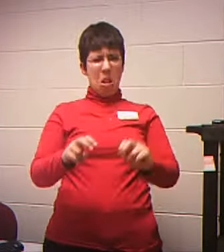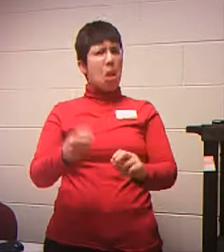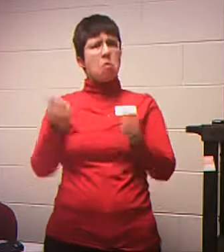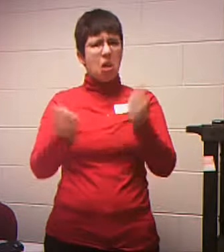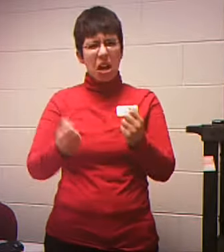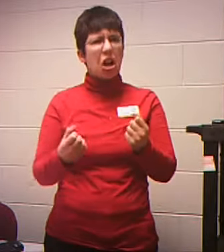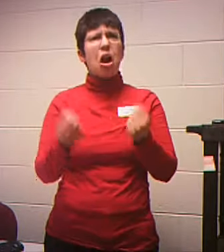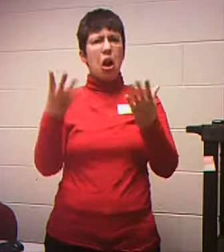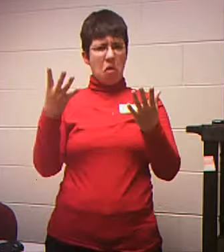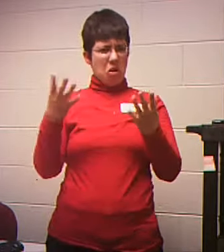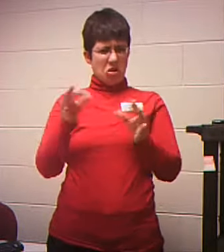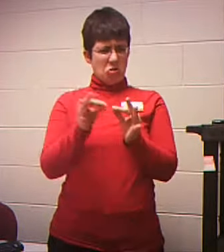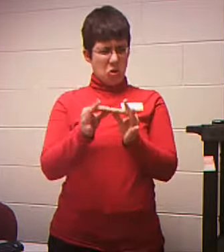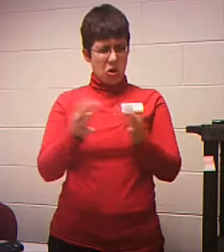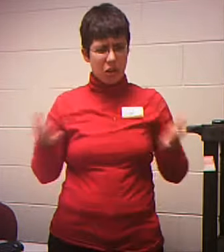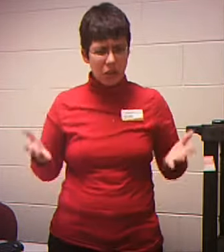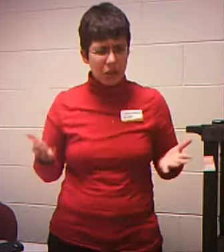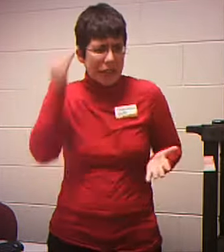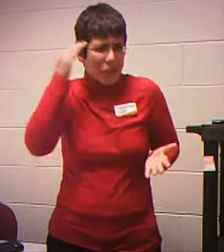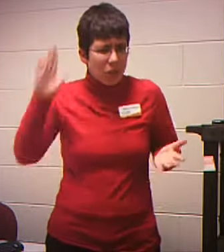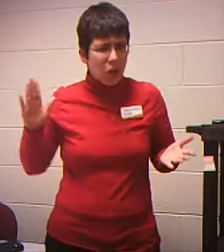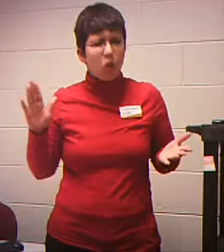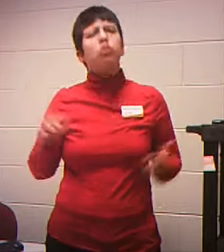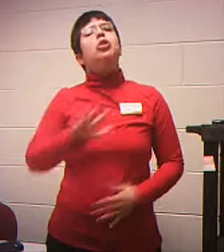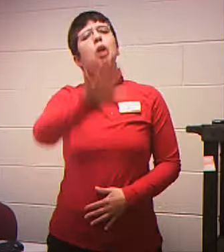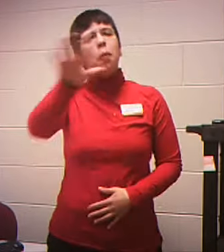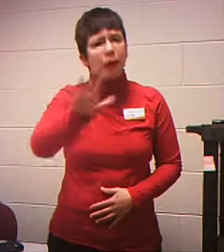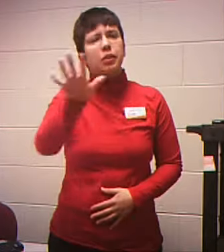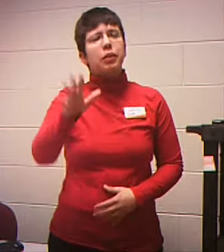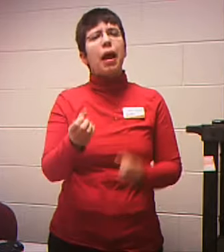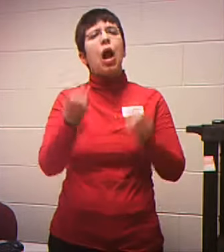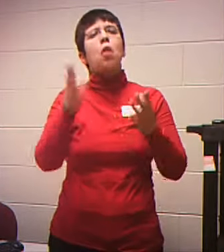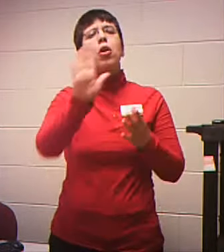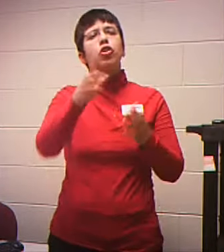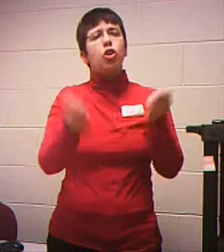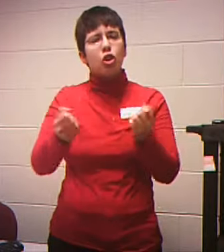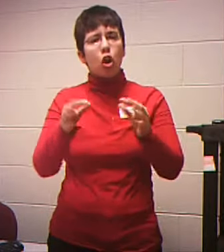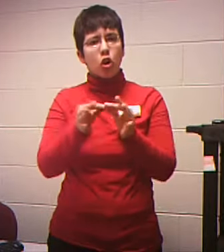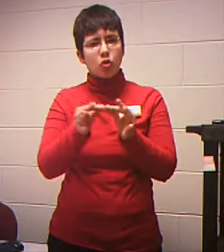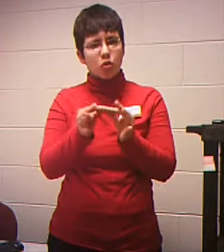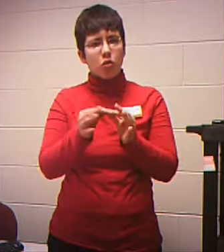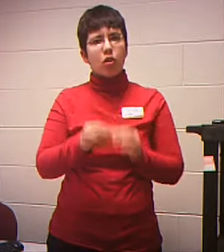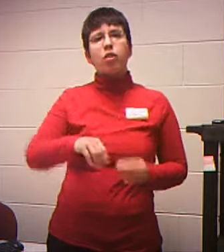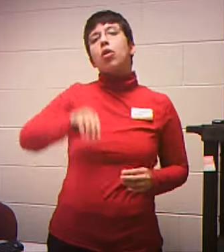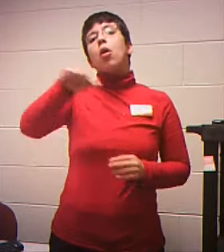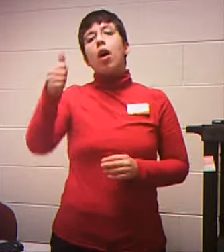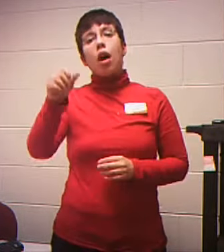really Matter So just You know Do an Approximation Down here You can put Other assets If you want To If you've Got things